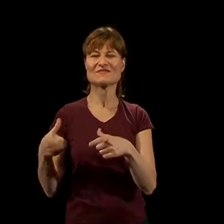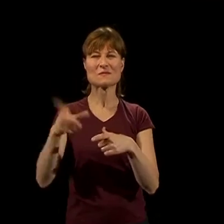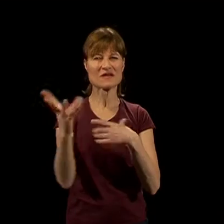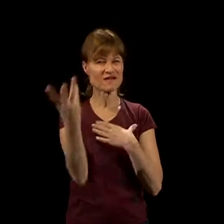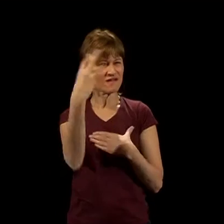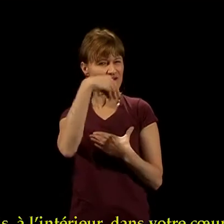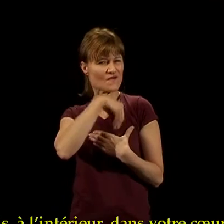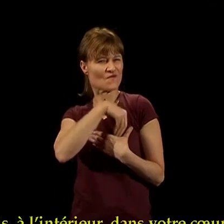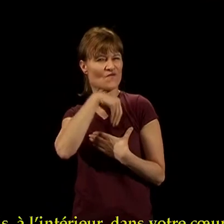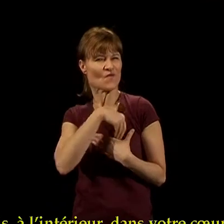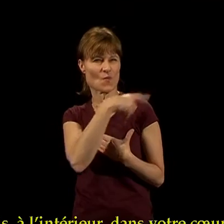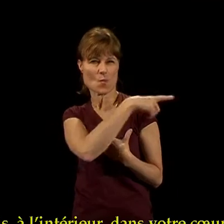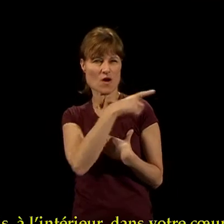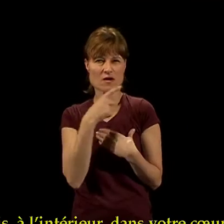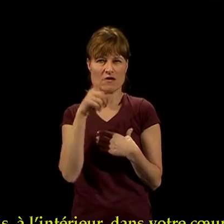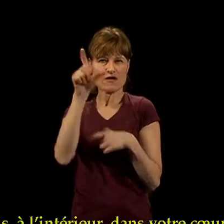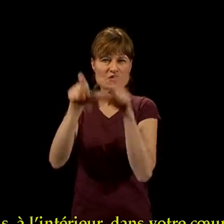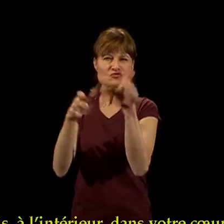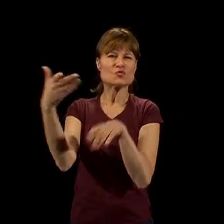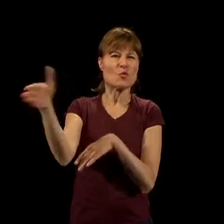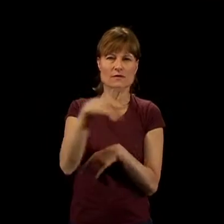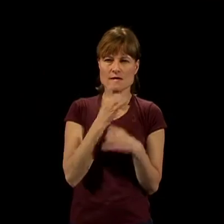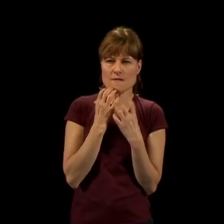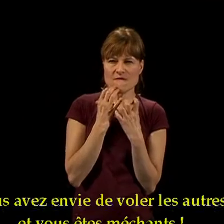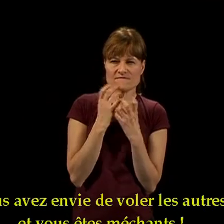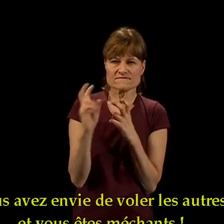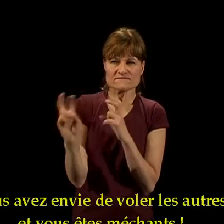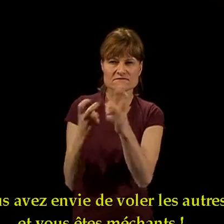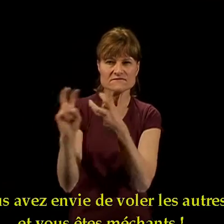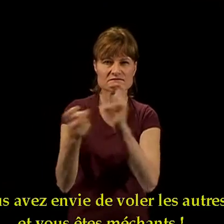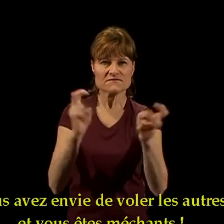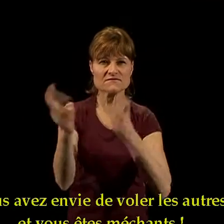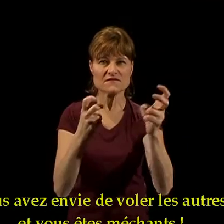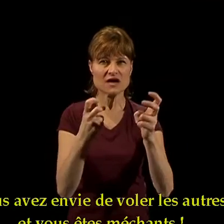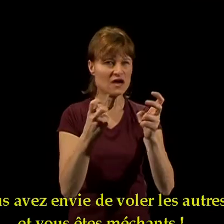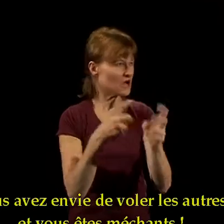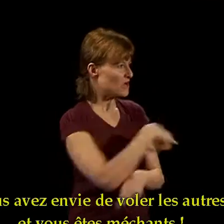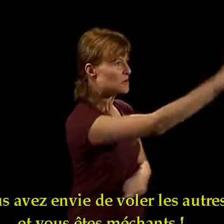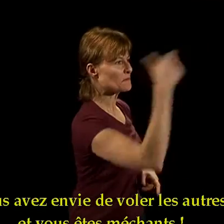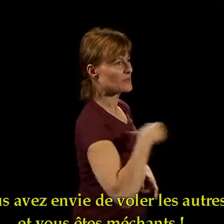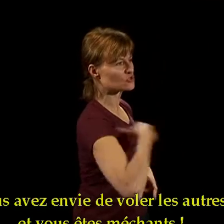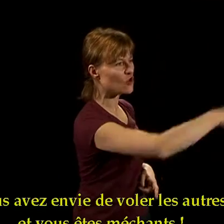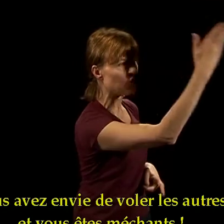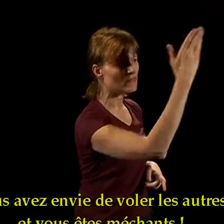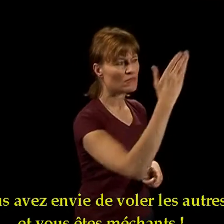Mais à l'intérieur, dans votre cœur, vous avez envie de voler les autres et vous êtes méchants.